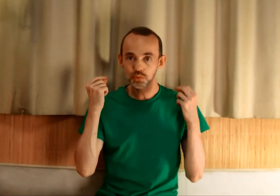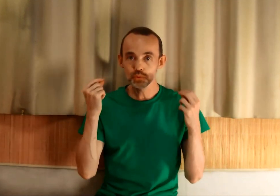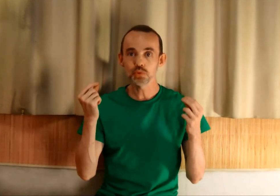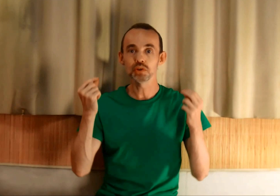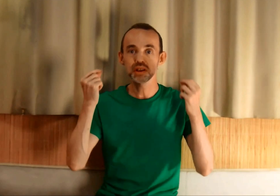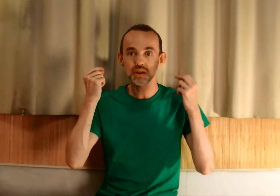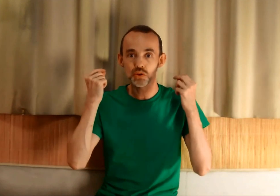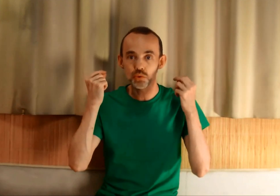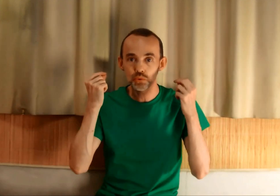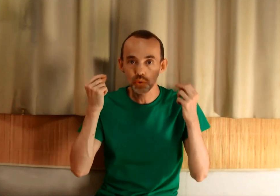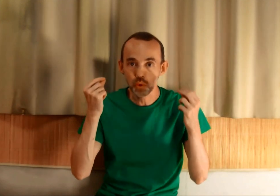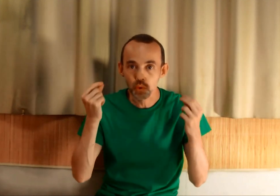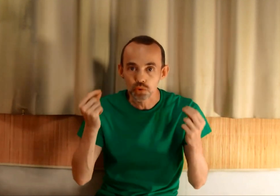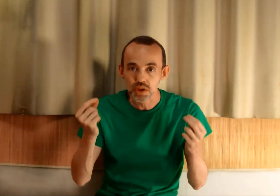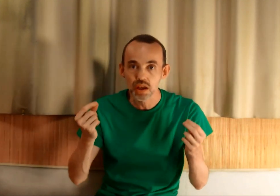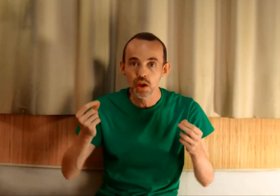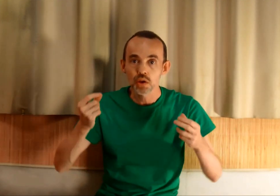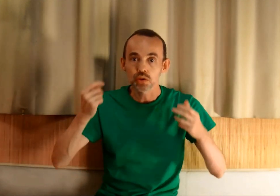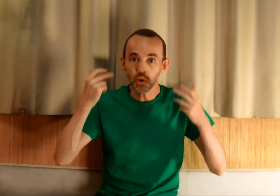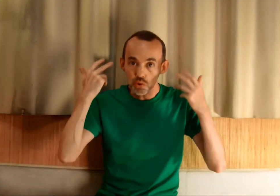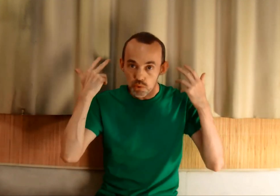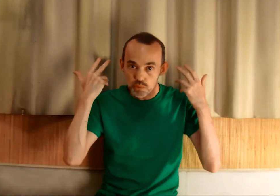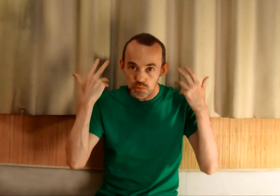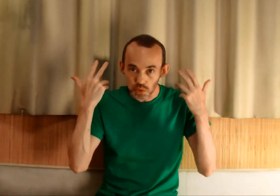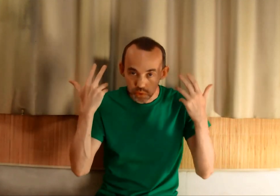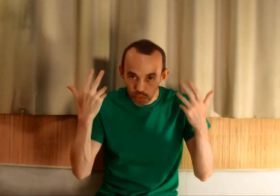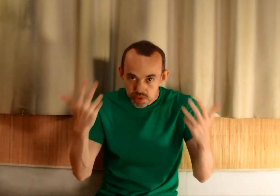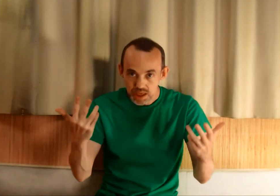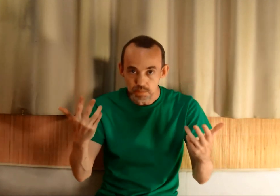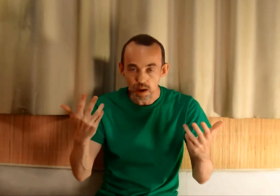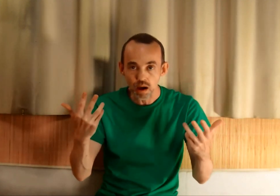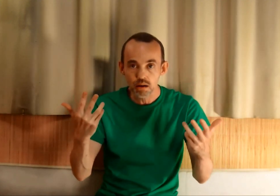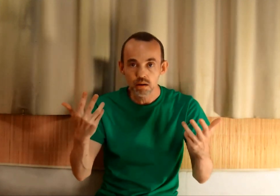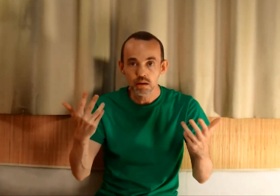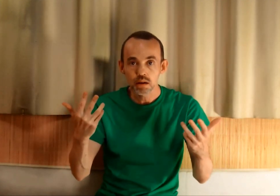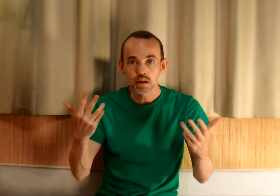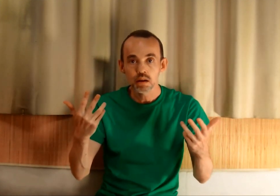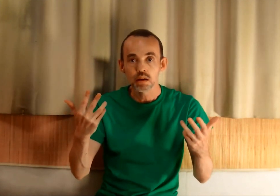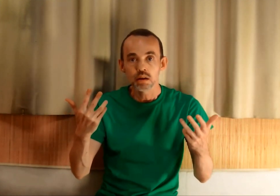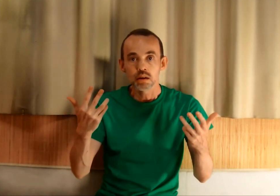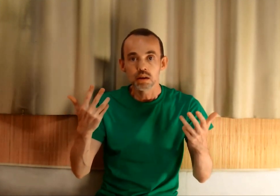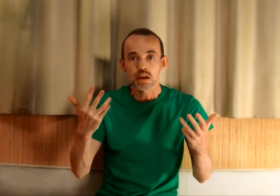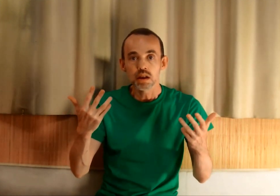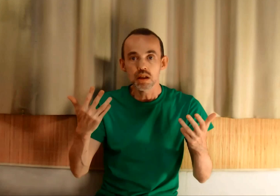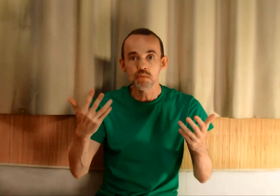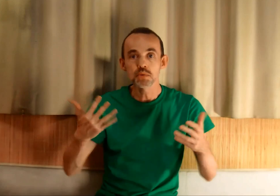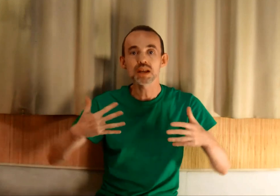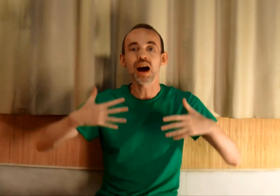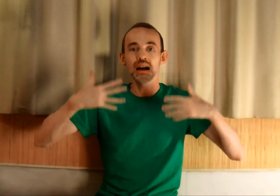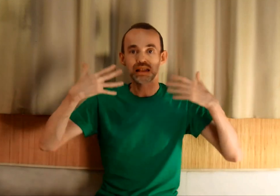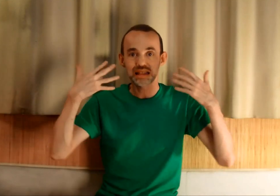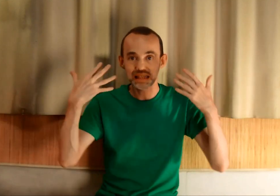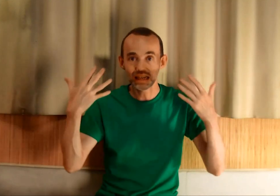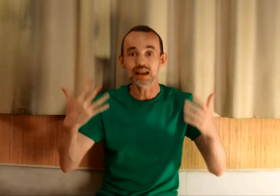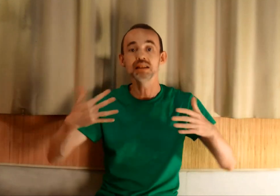tout une question de oser. Tant que vous n'oserez pas, il vous sera très